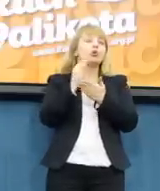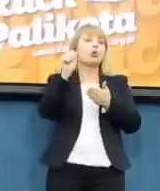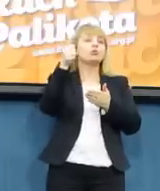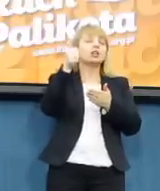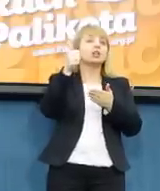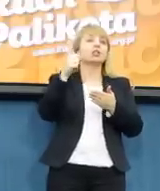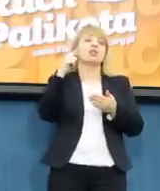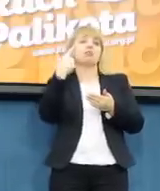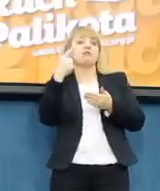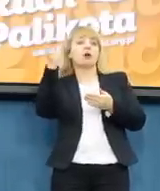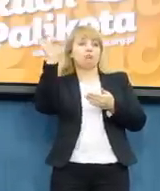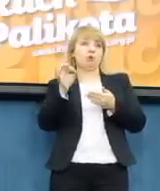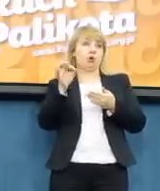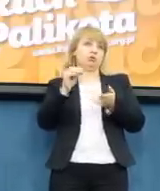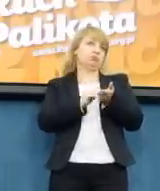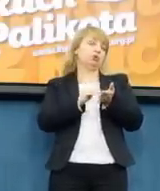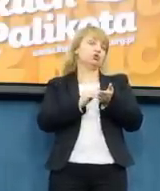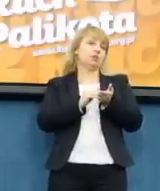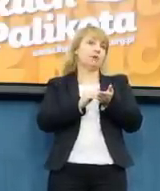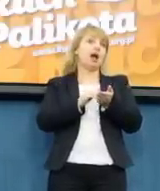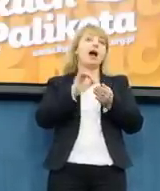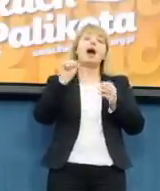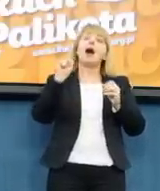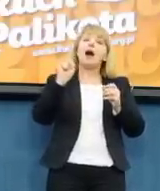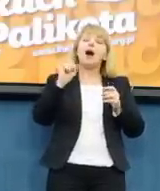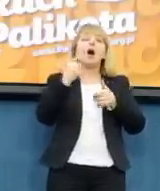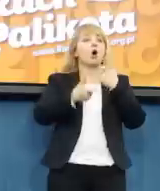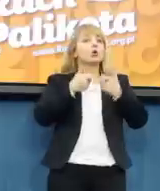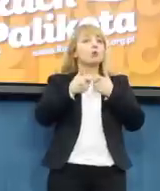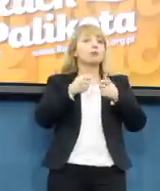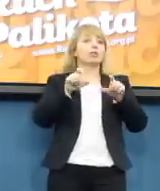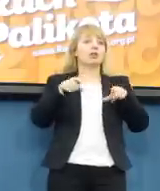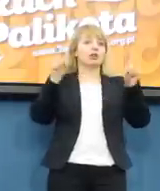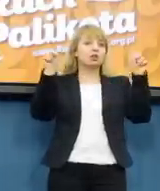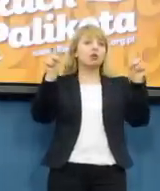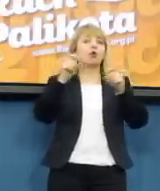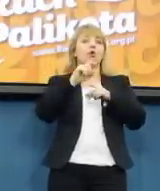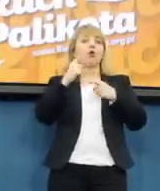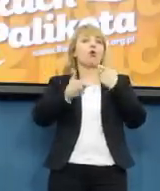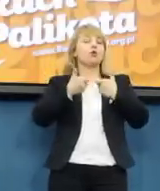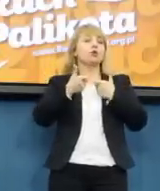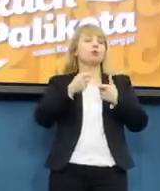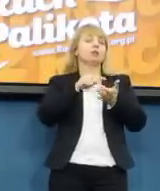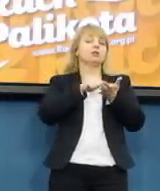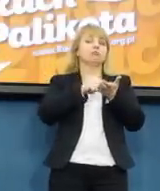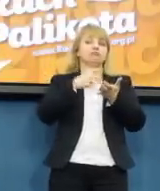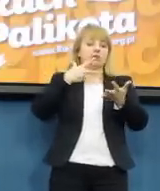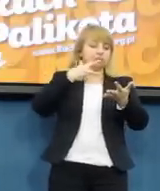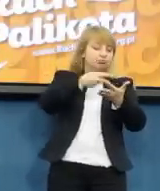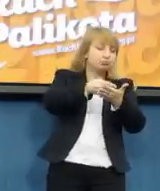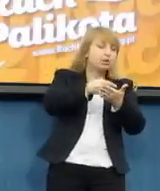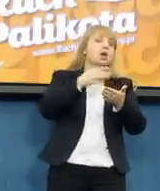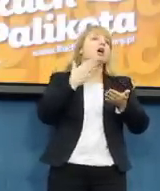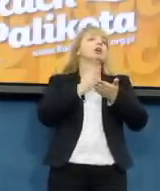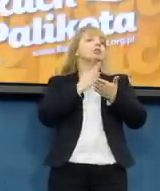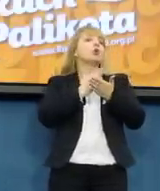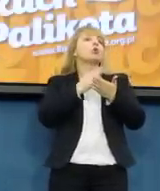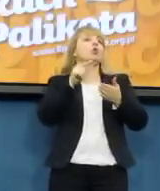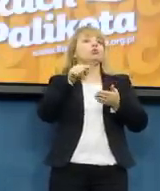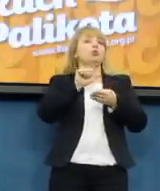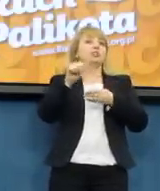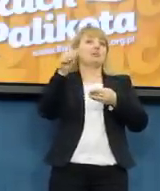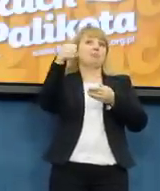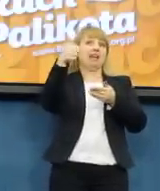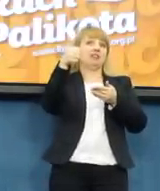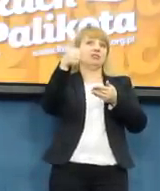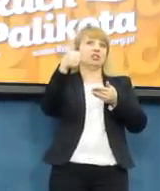w Polsce. Natomiast inseminacja dopochwowa jest to metoda stosowana jako taka metoda pierwszego rzutu, jeśli chodzi o